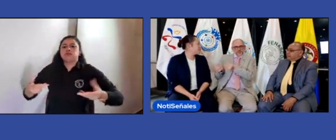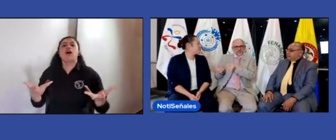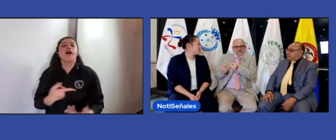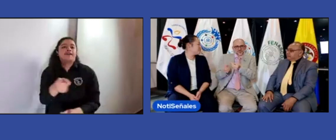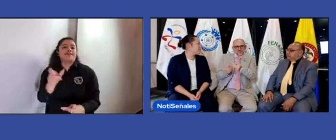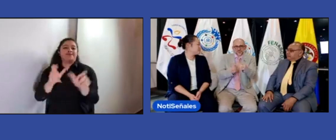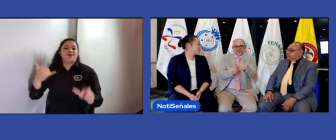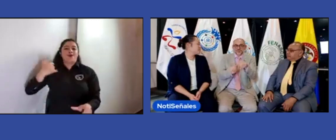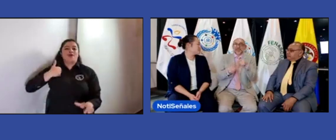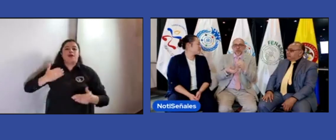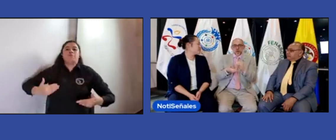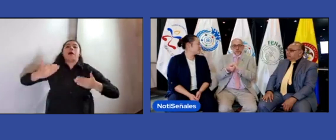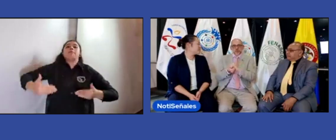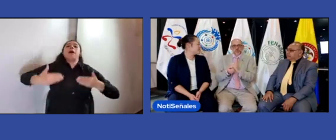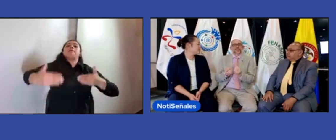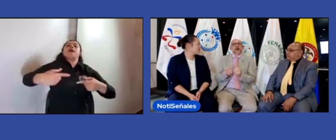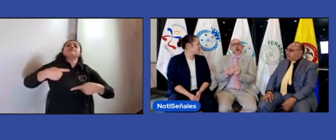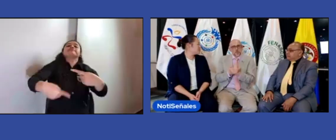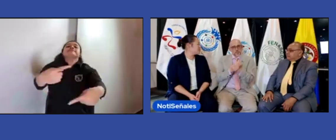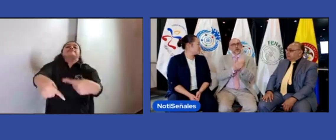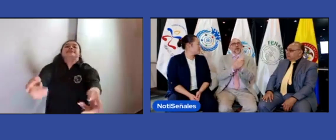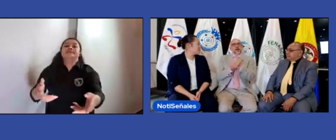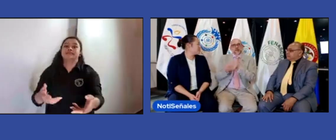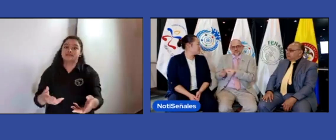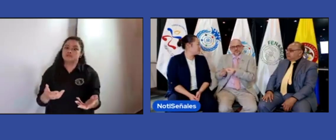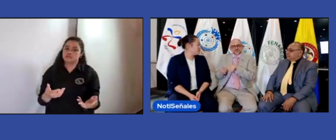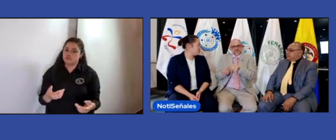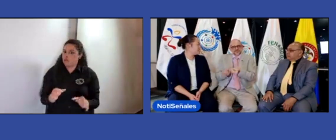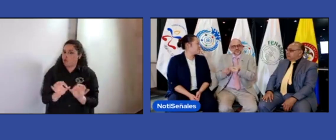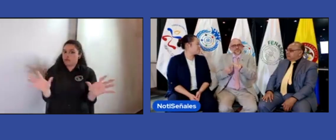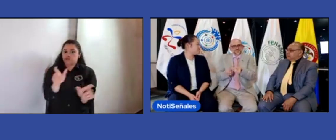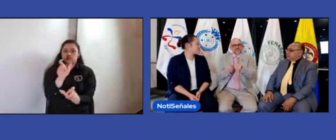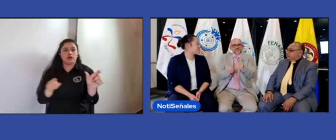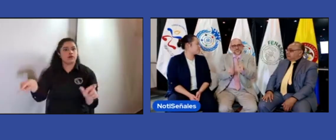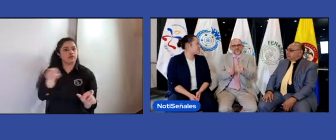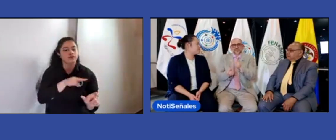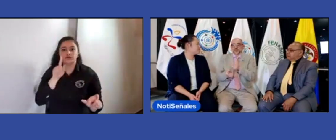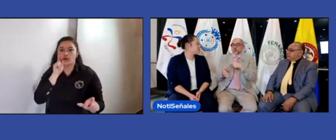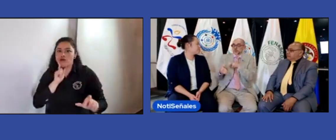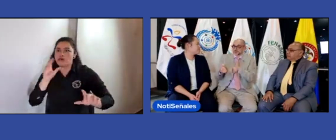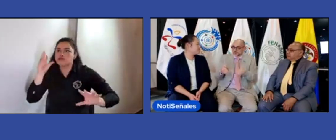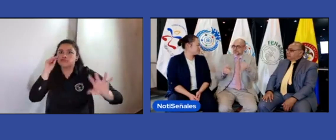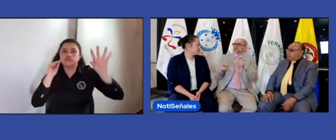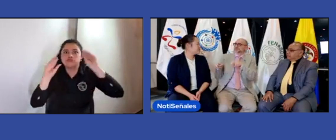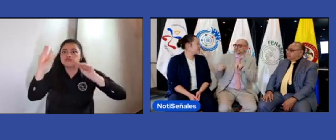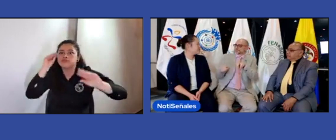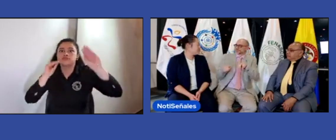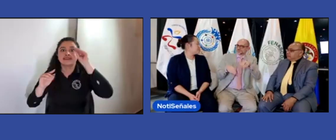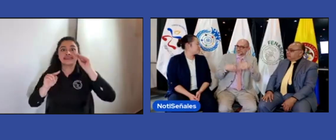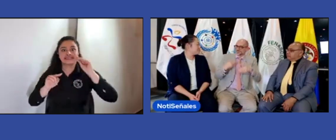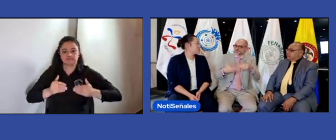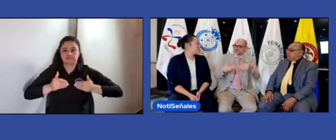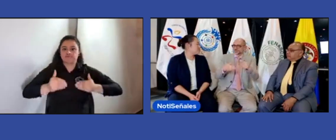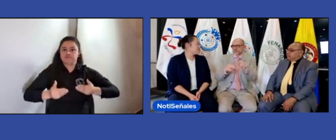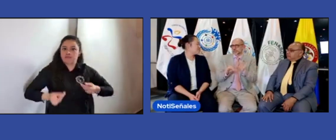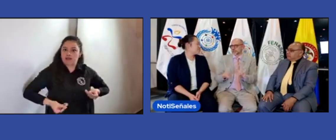y se va dejando la aposta para los que vienen atrás, para los más jóvenes, dándoles oportunidades para que puedan estar allí en el